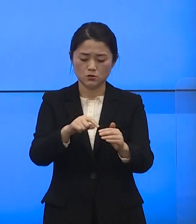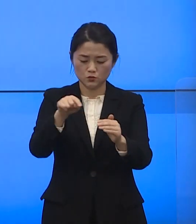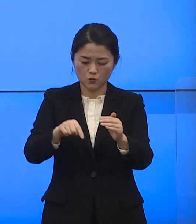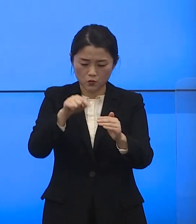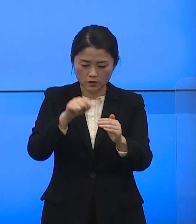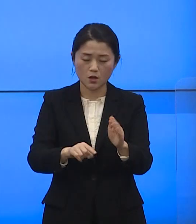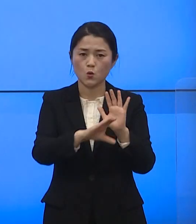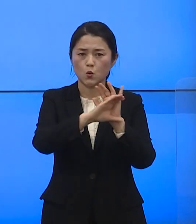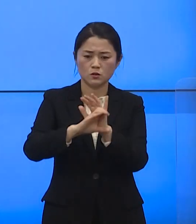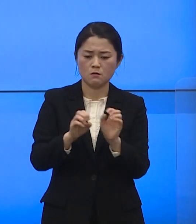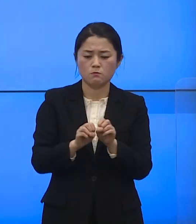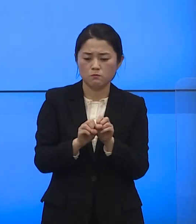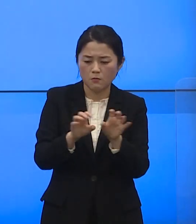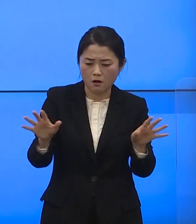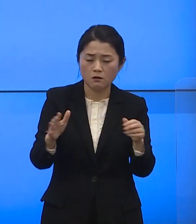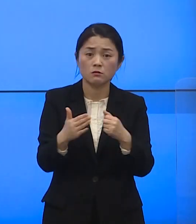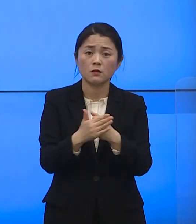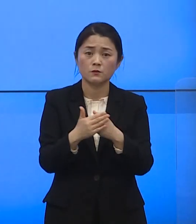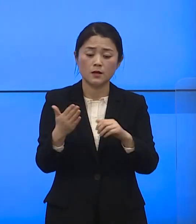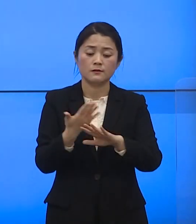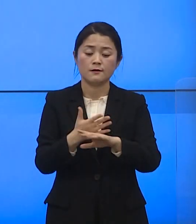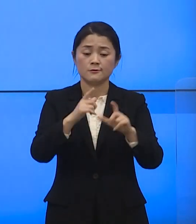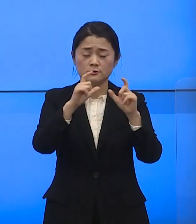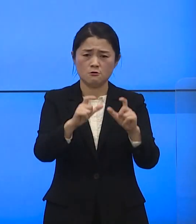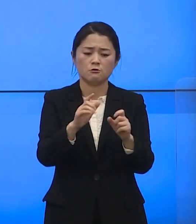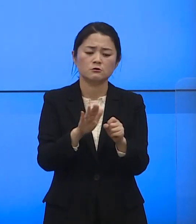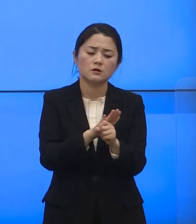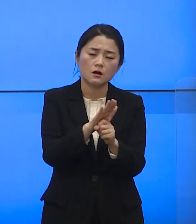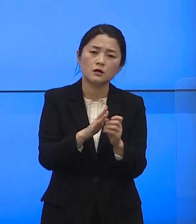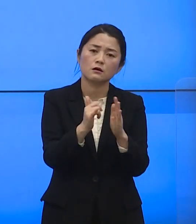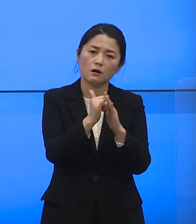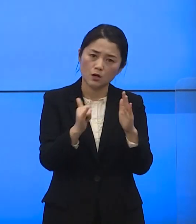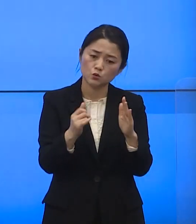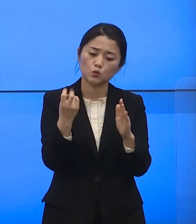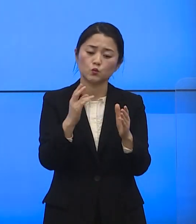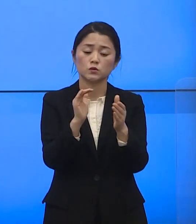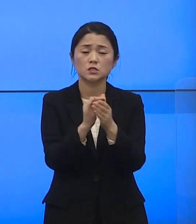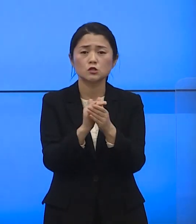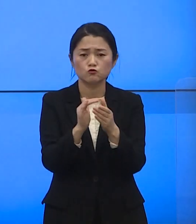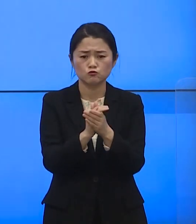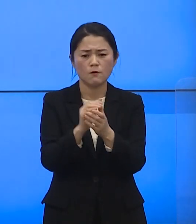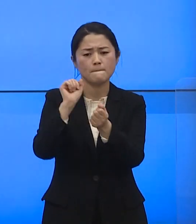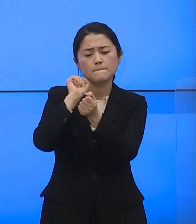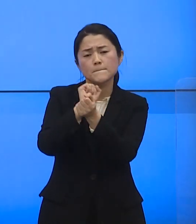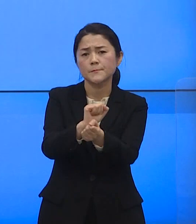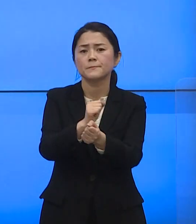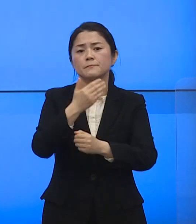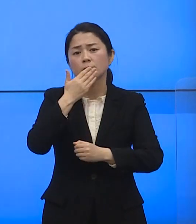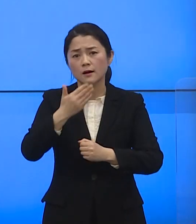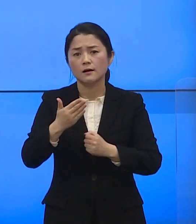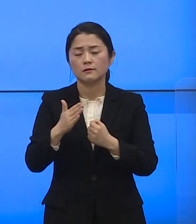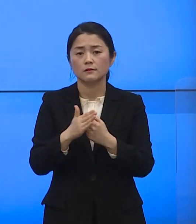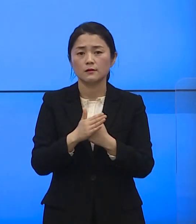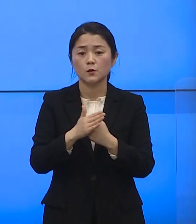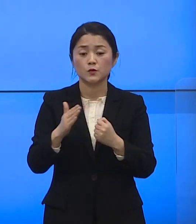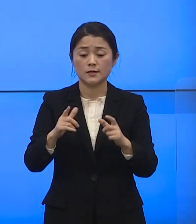코로나19 확산으로 타지역에 살아가는 가족과 지인에게도 영향을 미칠 수 있는 만큼